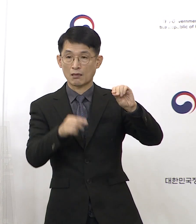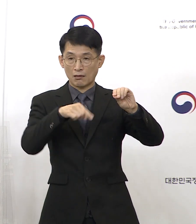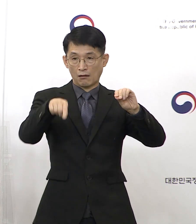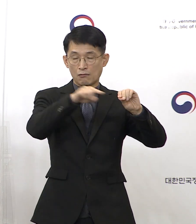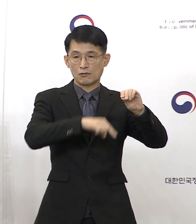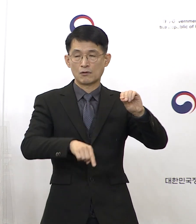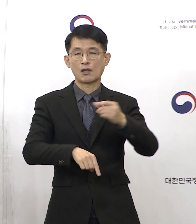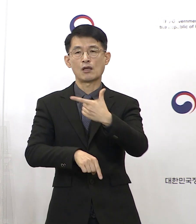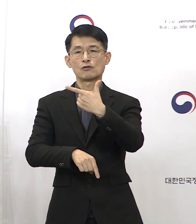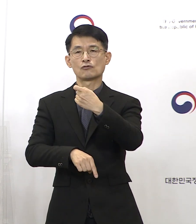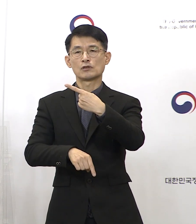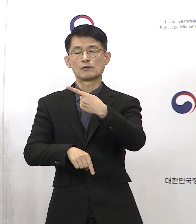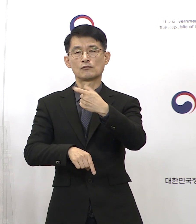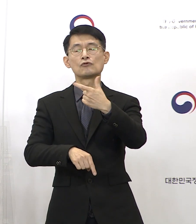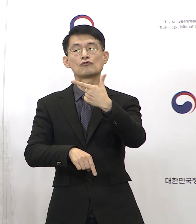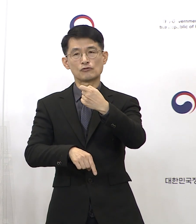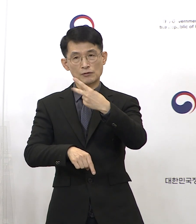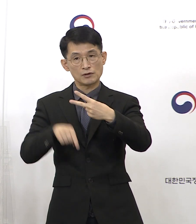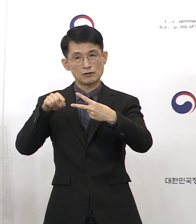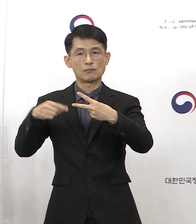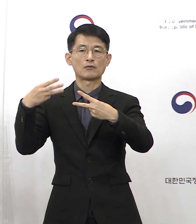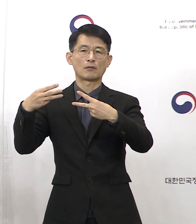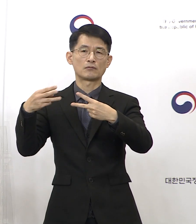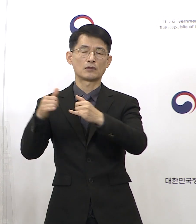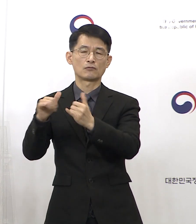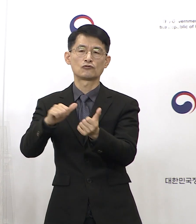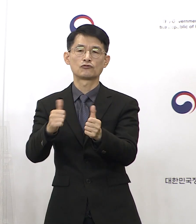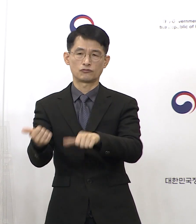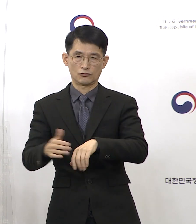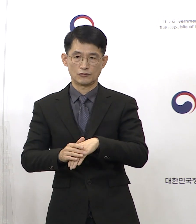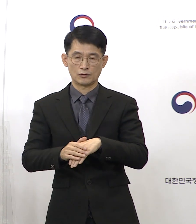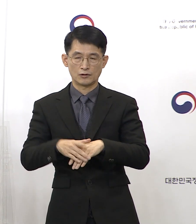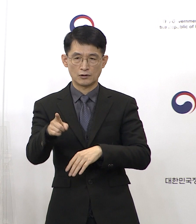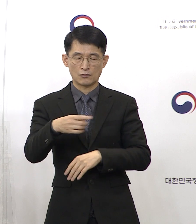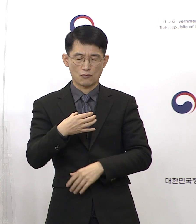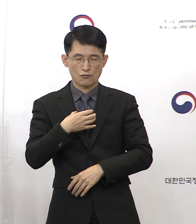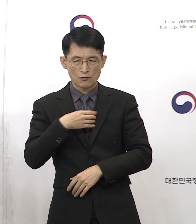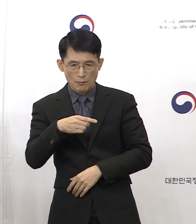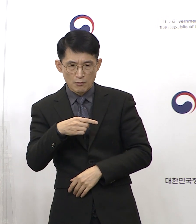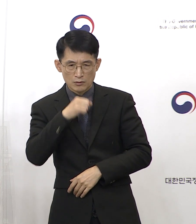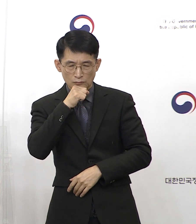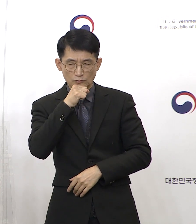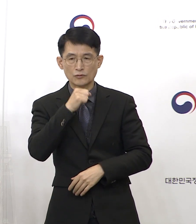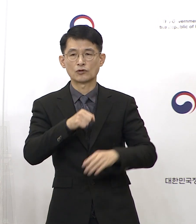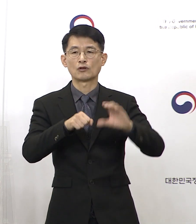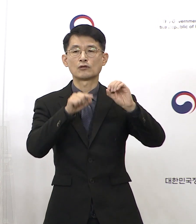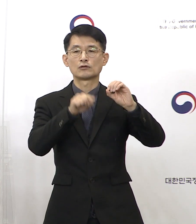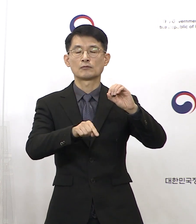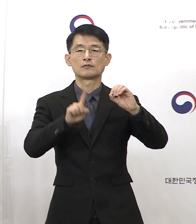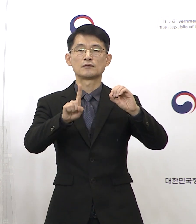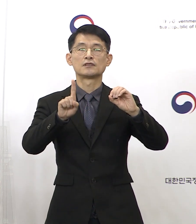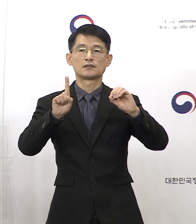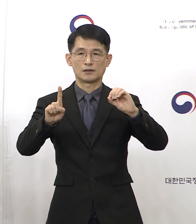62.3명으로 누적 치명률은 0.11%입니다.